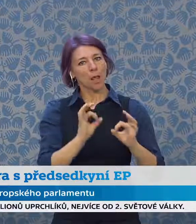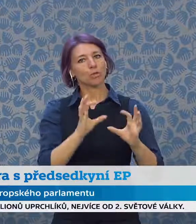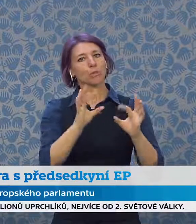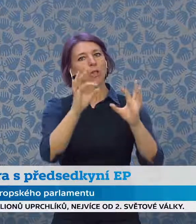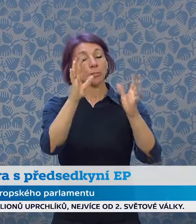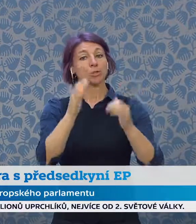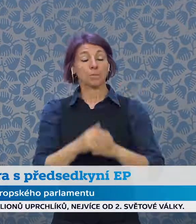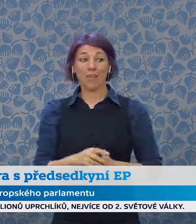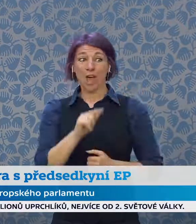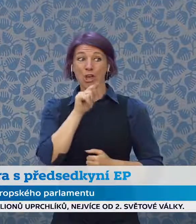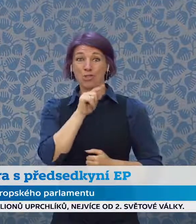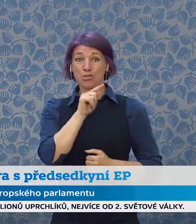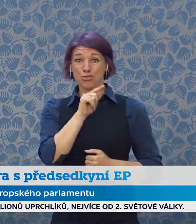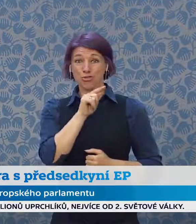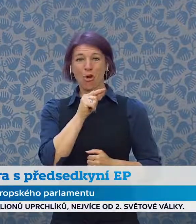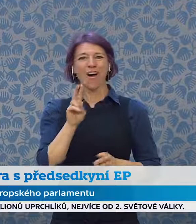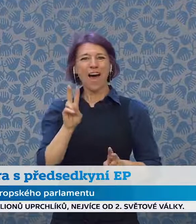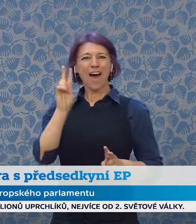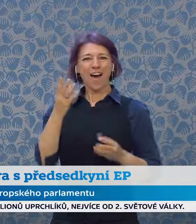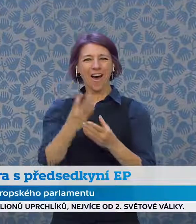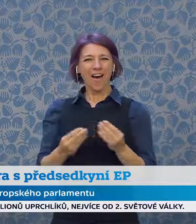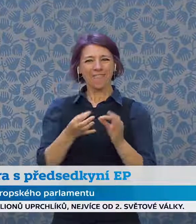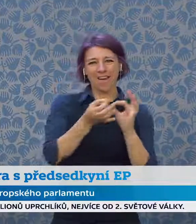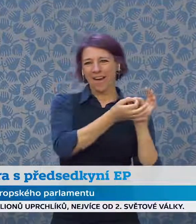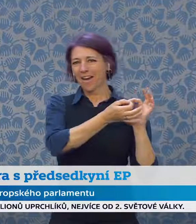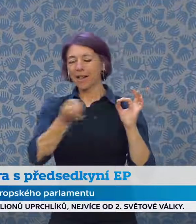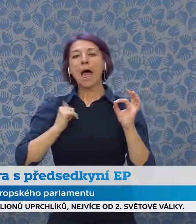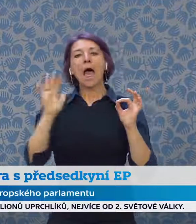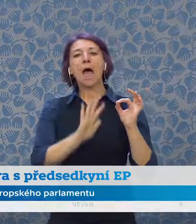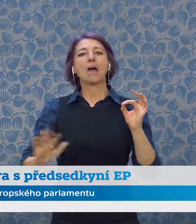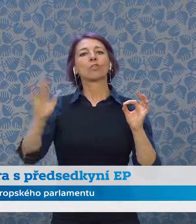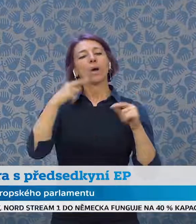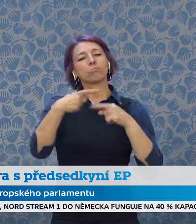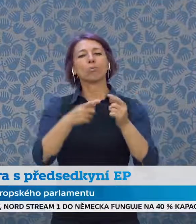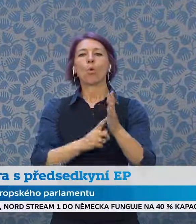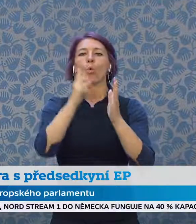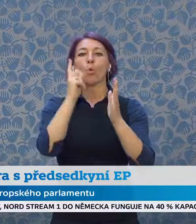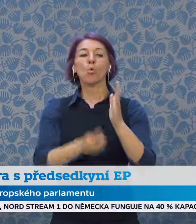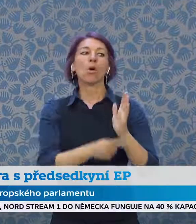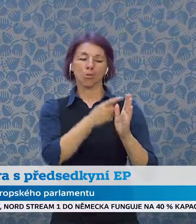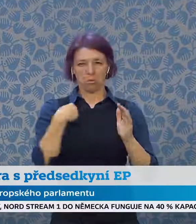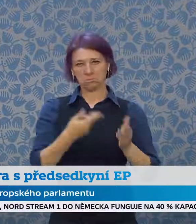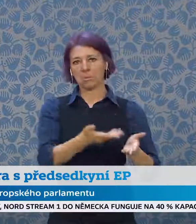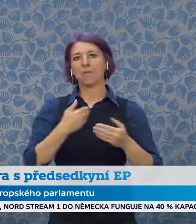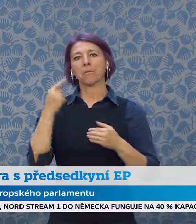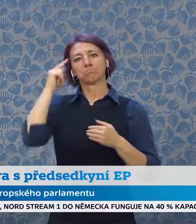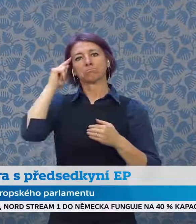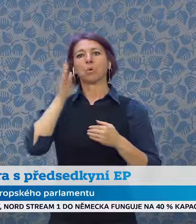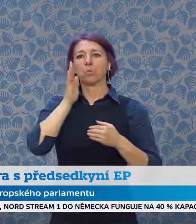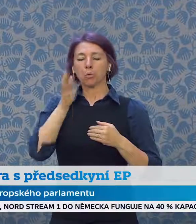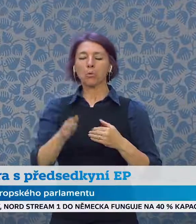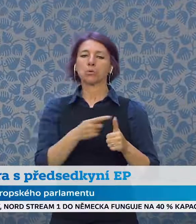soustředit i na toto moto, na tato slova, ať už tady se budeme snažit o zvýšení odolnosti, nebo se věnovat